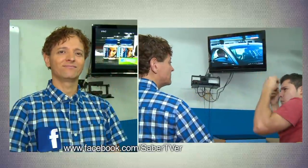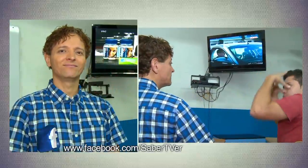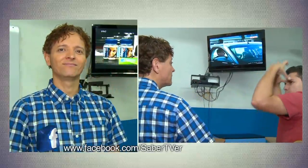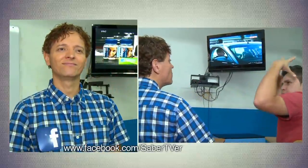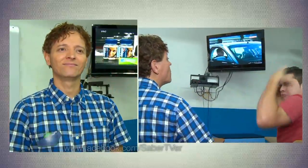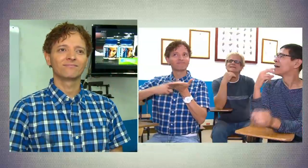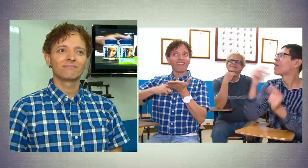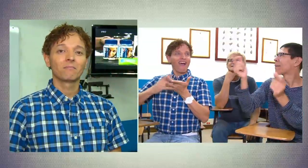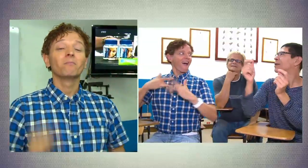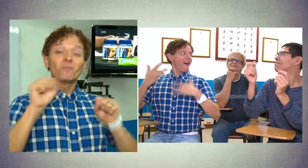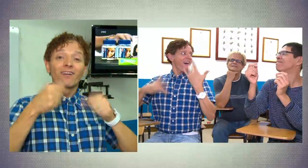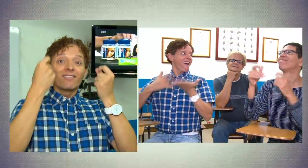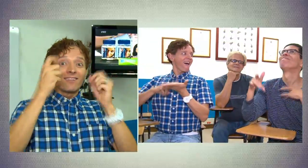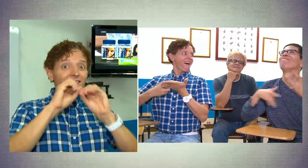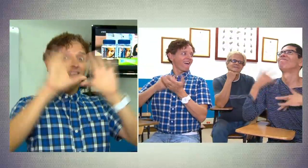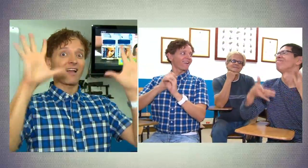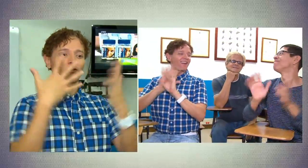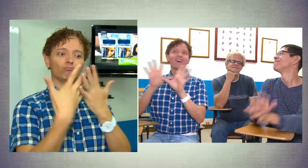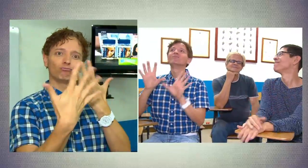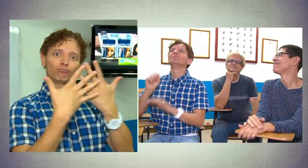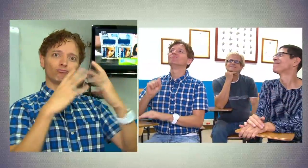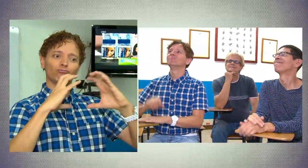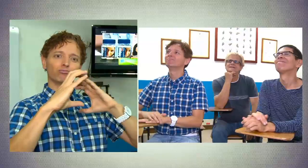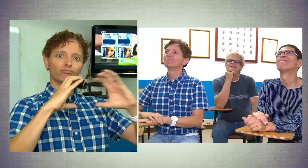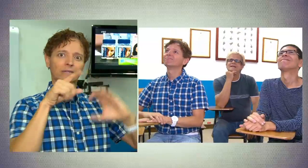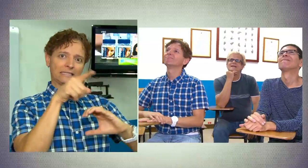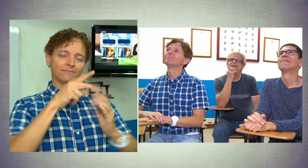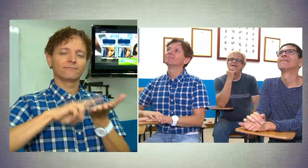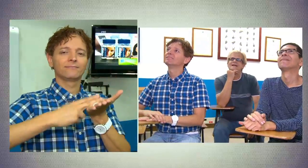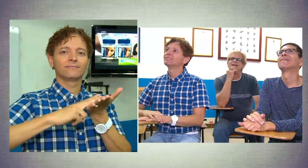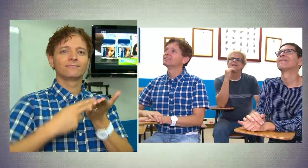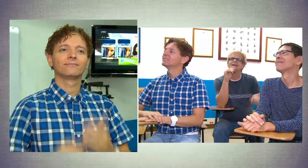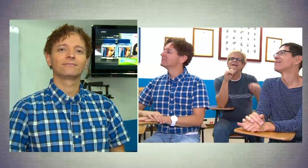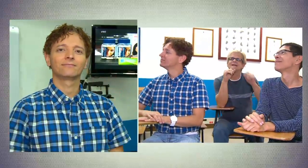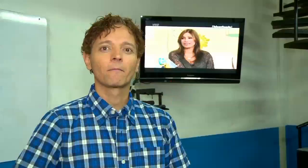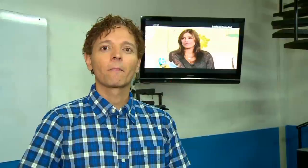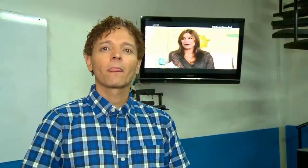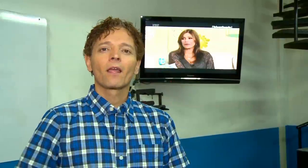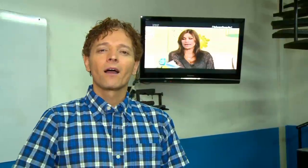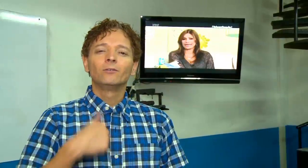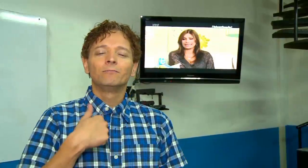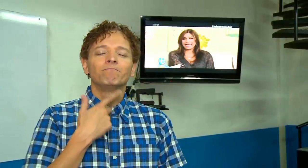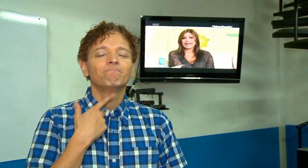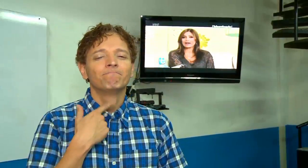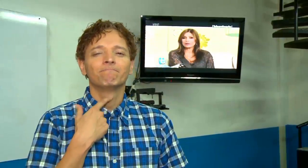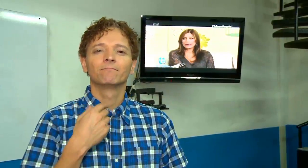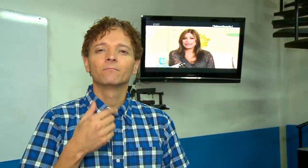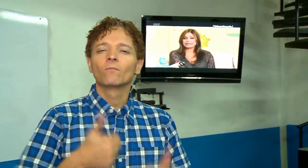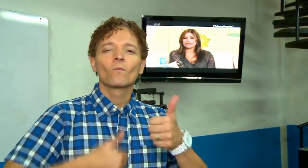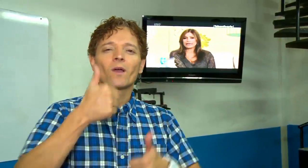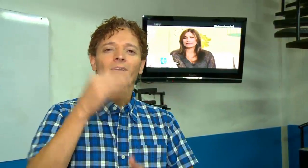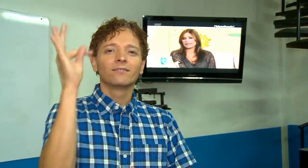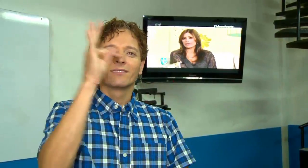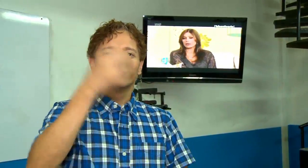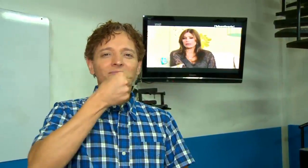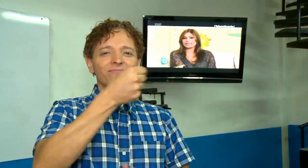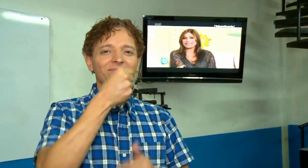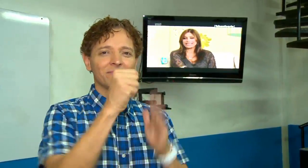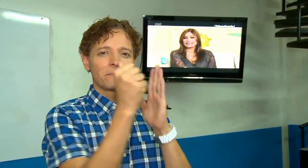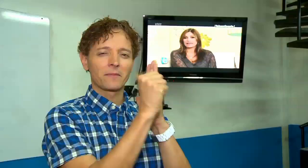claro porque es que así es nuestra comunicación, la lengua de escenas. ¿A mí cuál me gustaría? El noticiero,